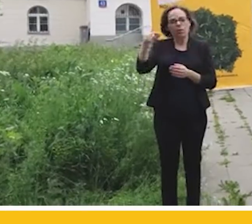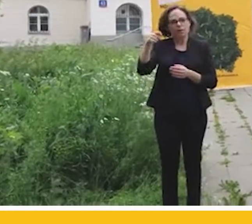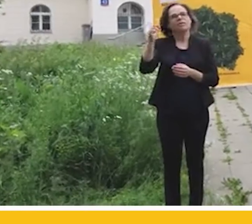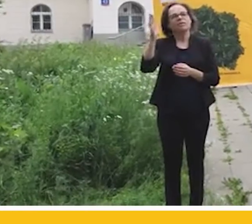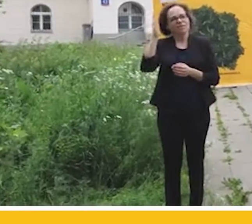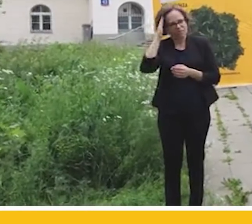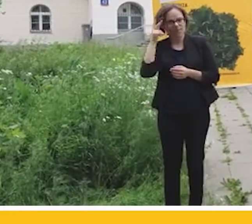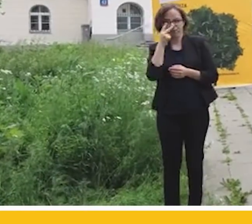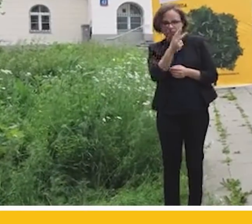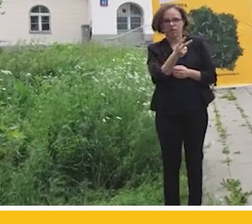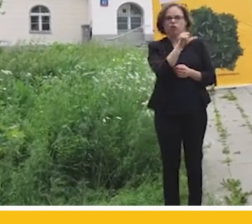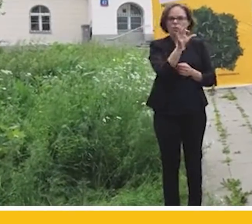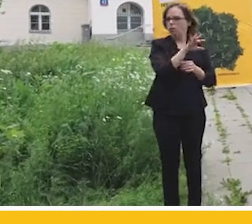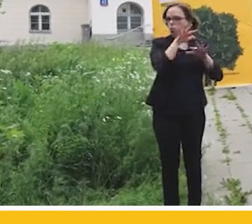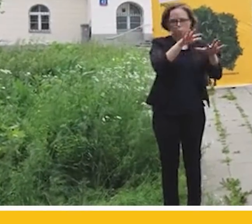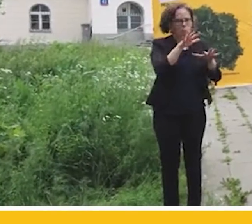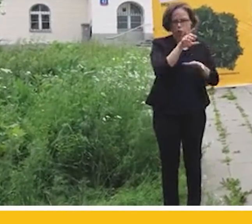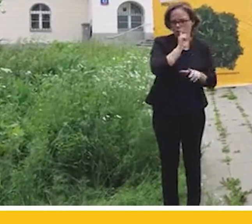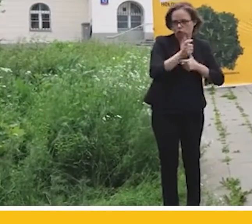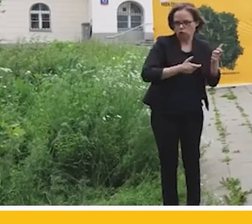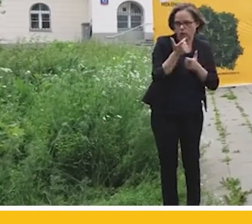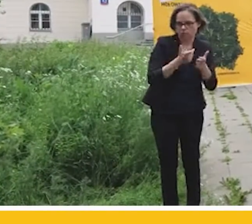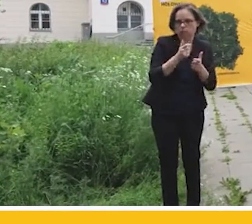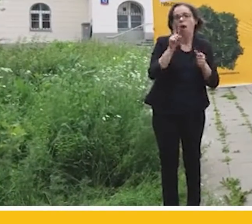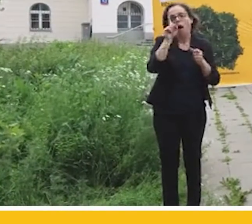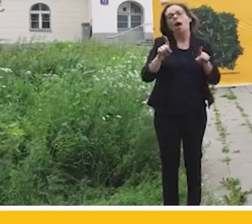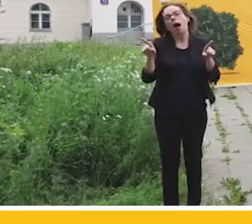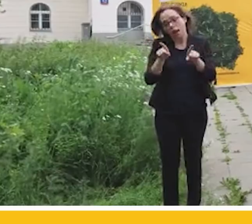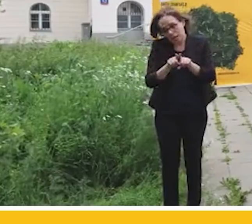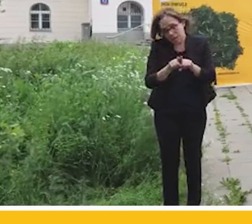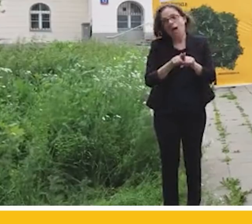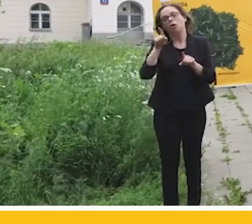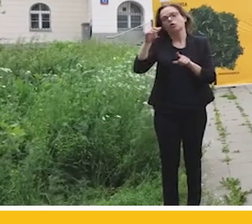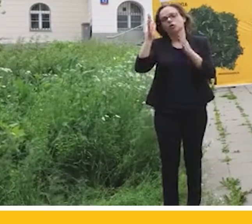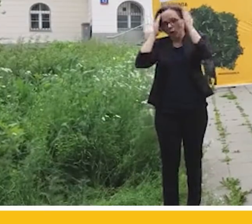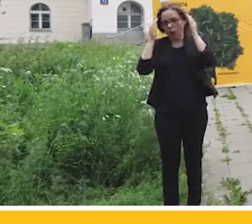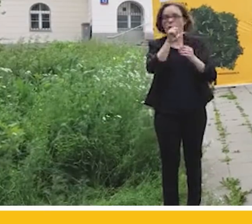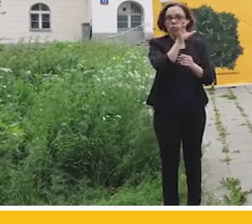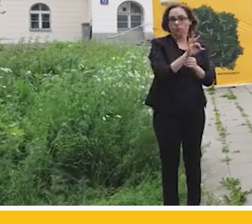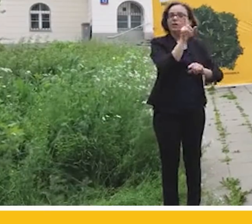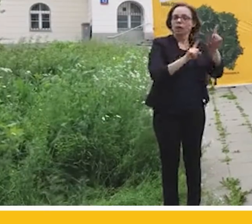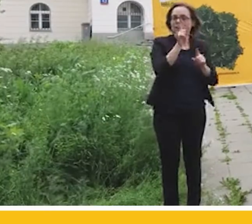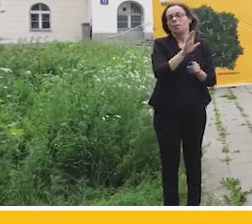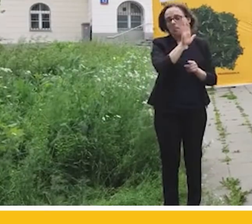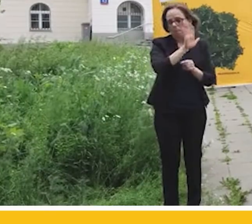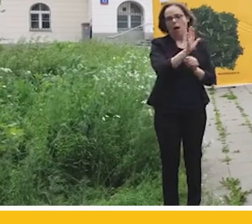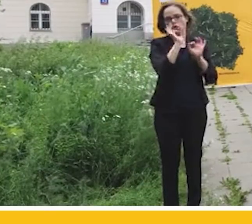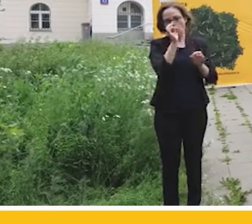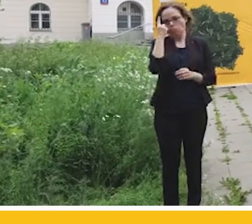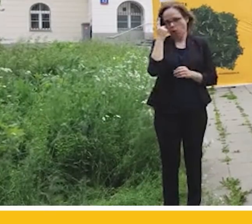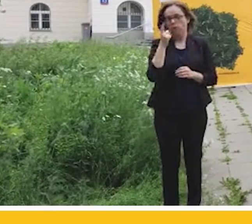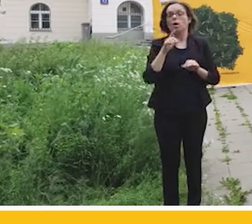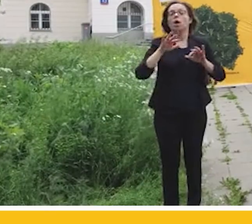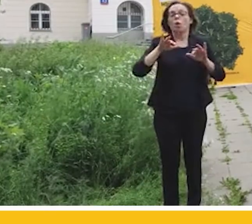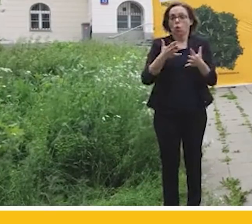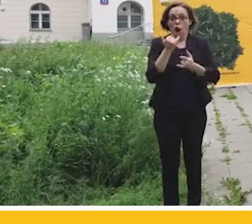Polsce wyrządziło Prawo i Sprawiedliwość, ale ma też świadomość tego, że im zdarza się wpaść na dobre pomysły. A więc jeżeli będzie przychodziła ustawa z rządu PiS-owskiego,